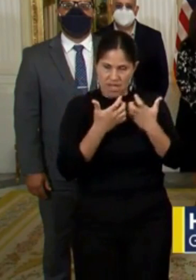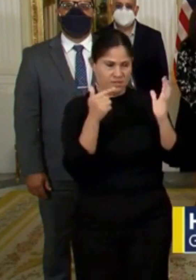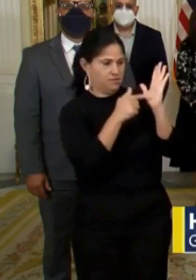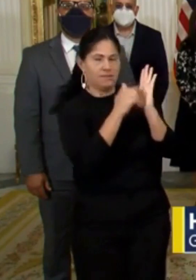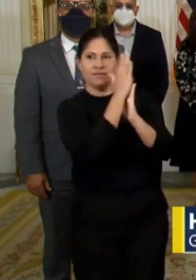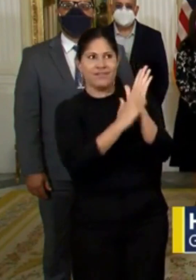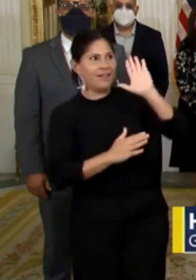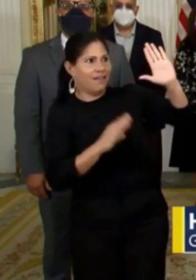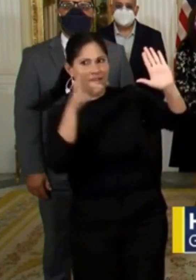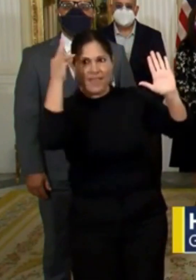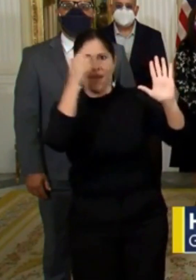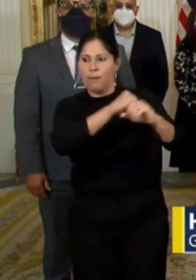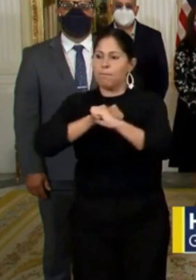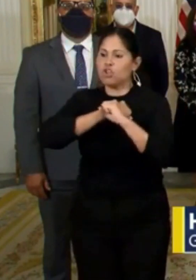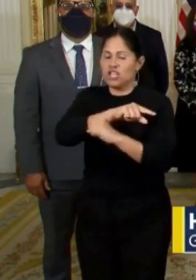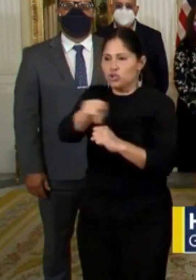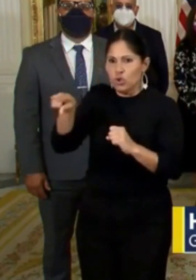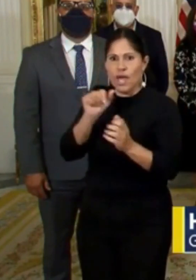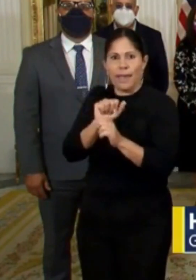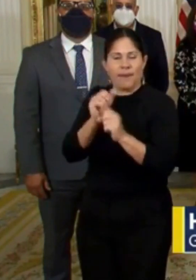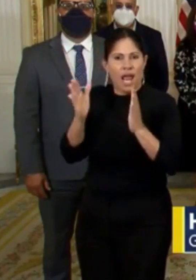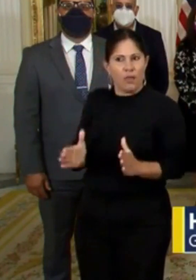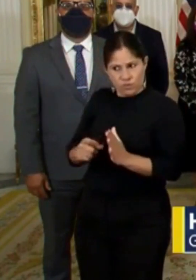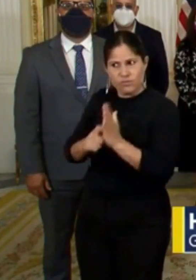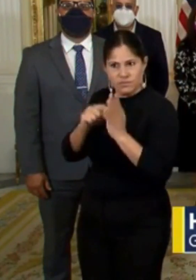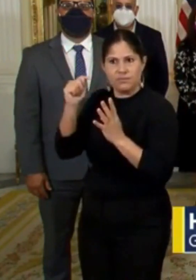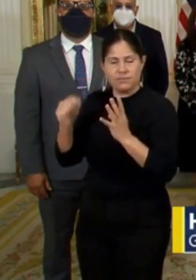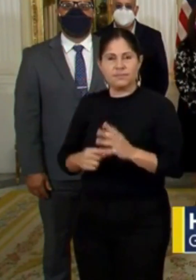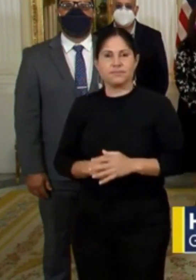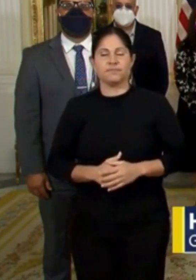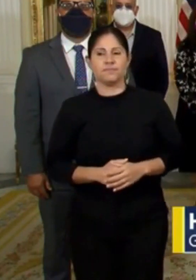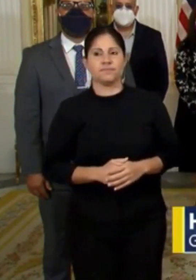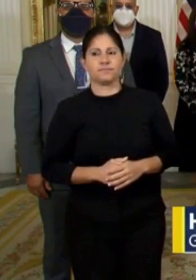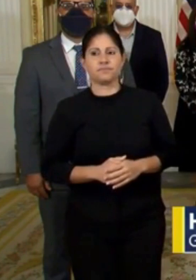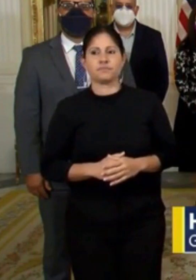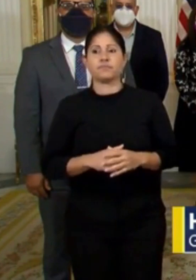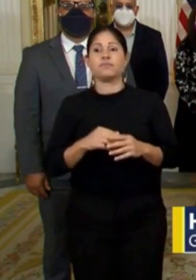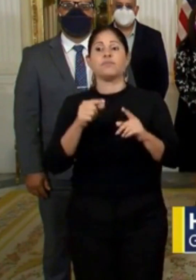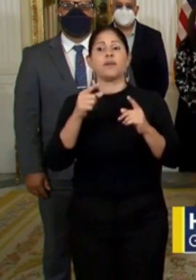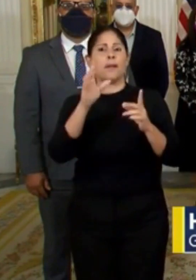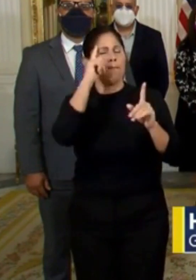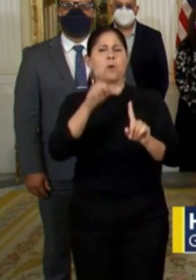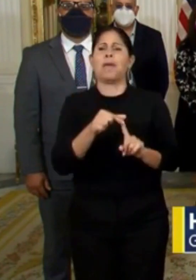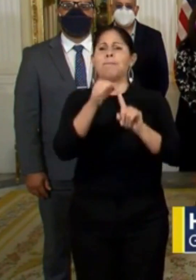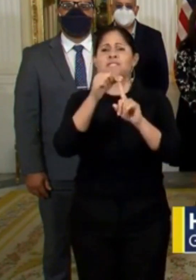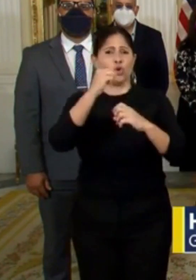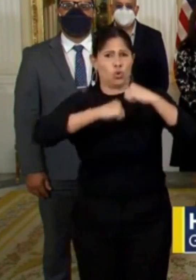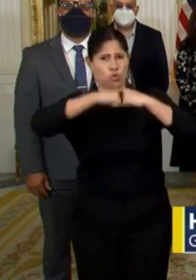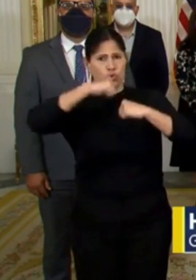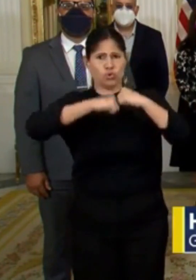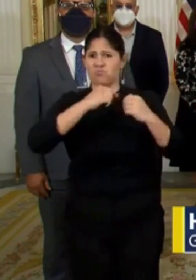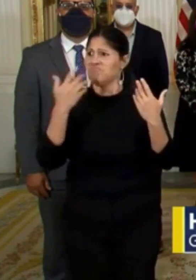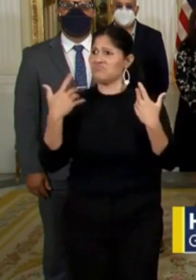de Seguridad y Salud Ocupacional, OSHA. En el caso de la industria de la construcción, por ejemplo, ya hemos